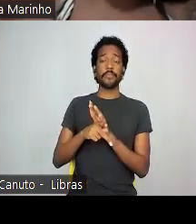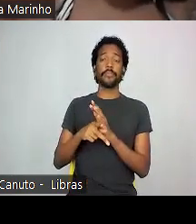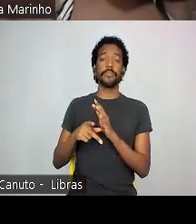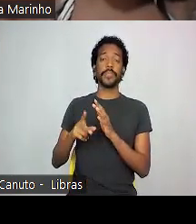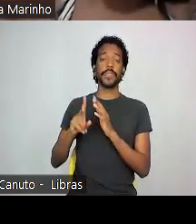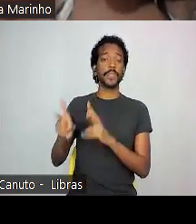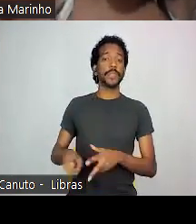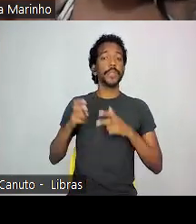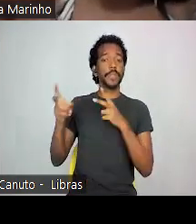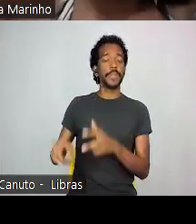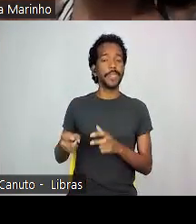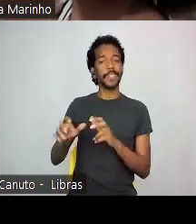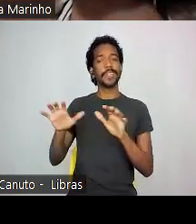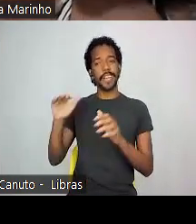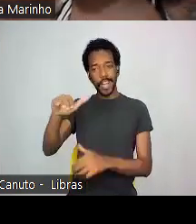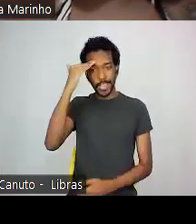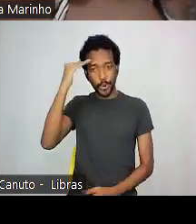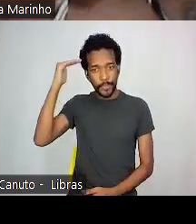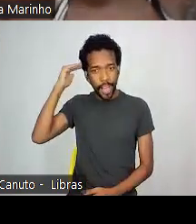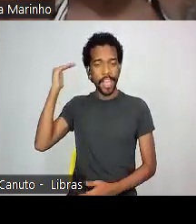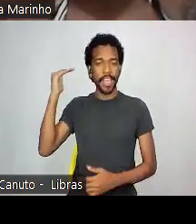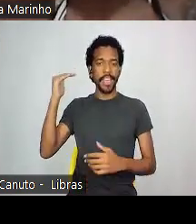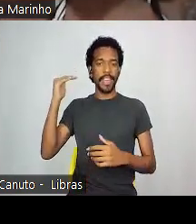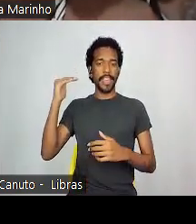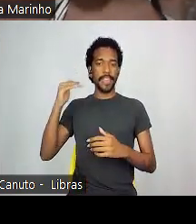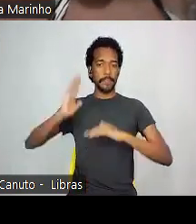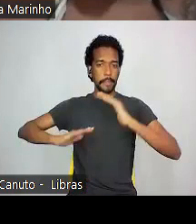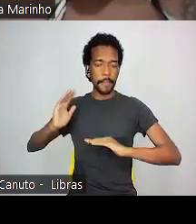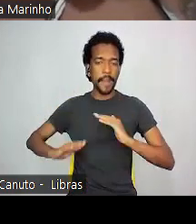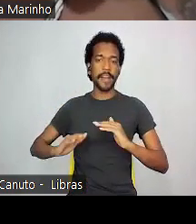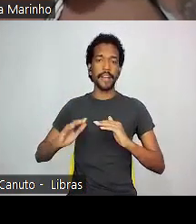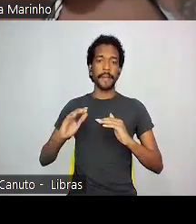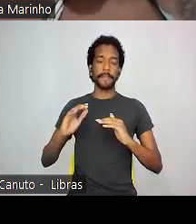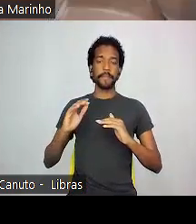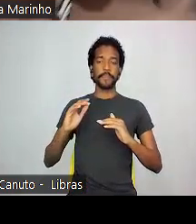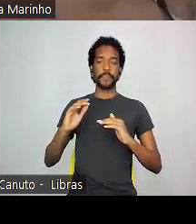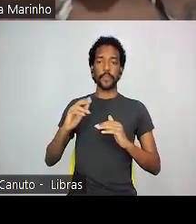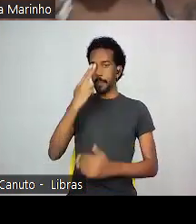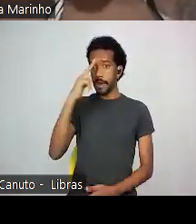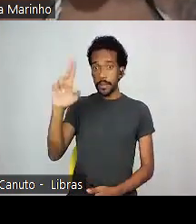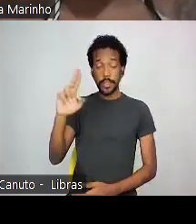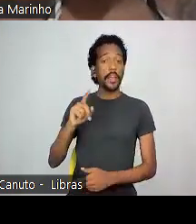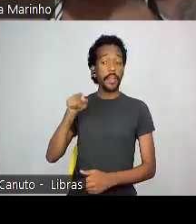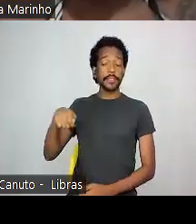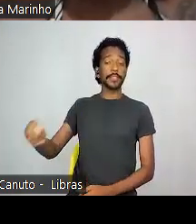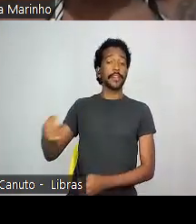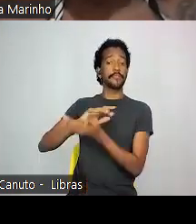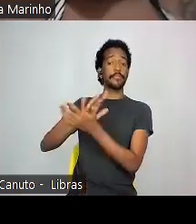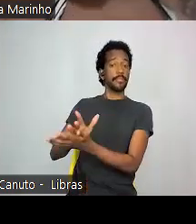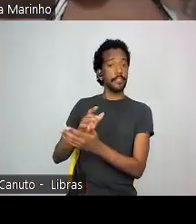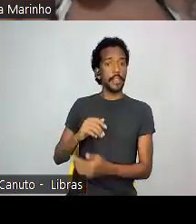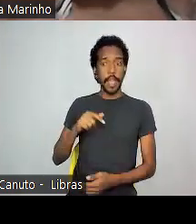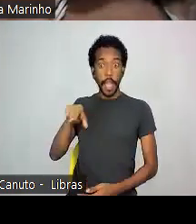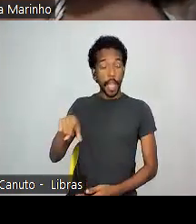quando o candomblé e o xangô, como é conhecido aqui, o bando, enfim, eram criminalizados. Então, esse acervo é fruto de uma violência.